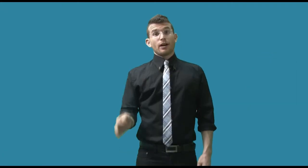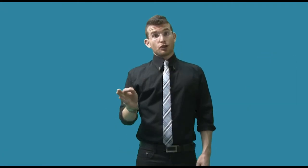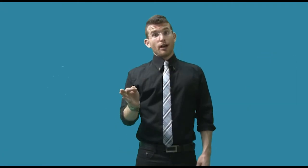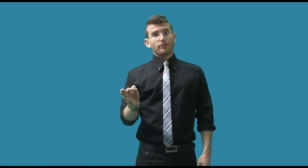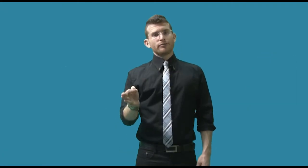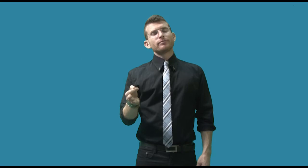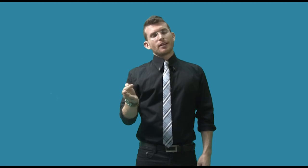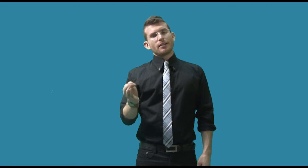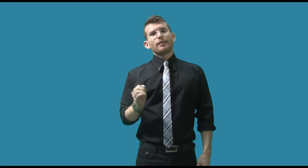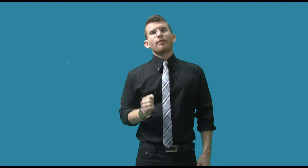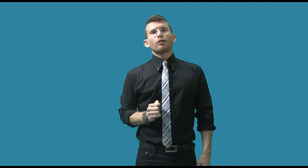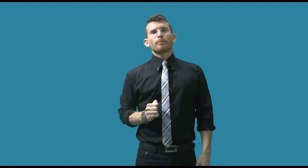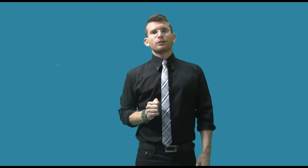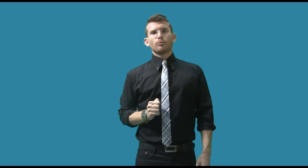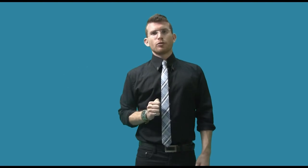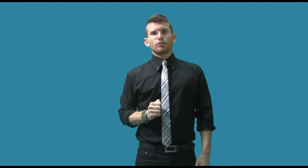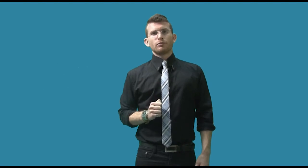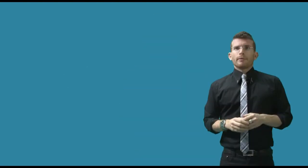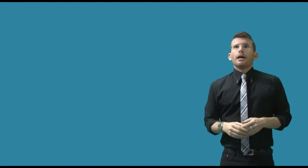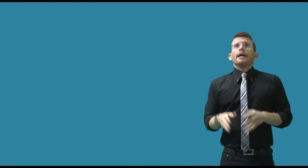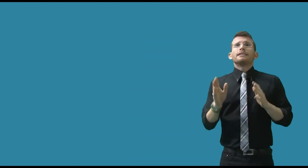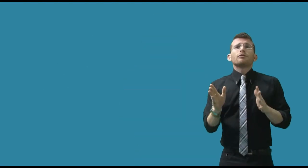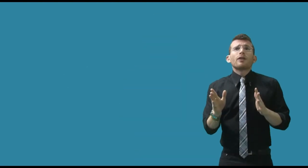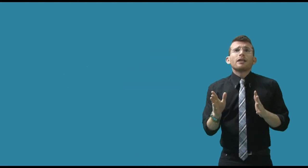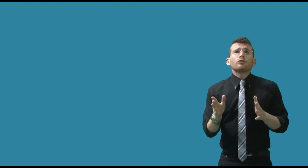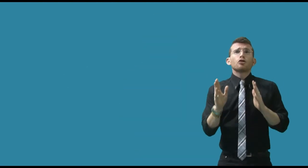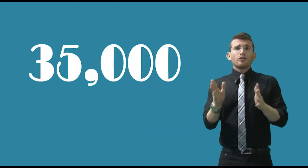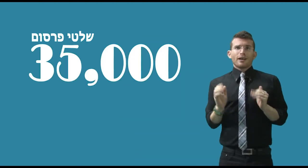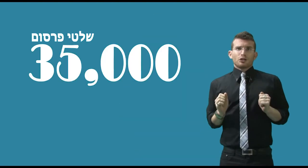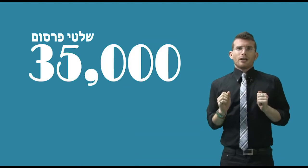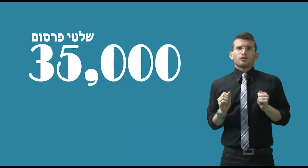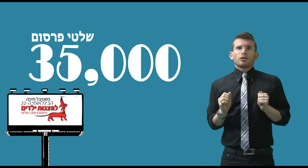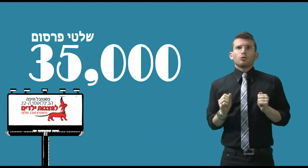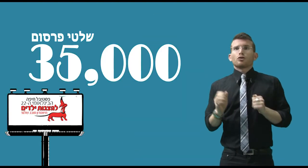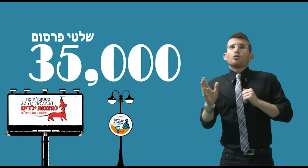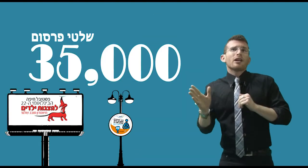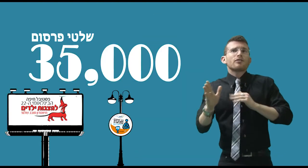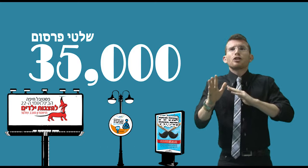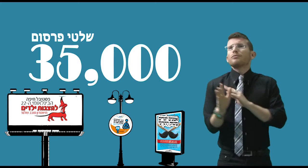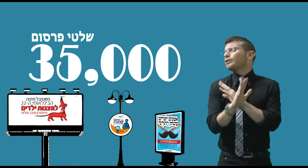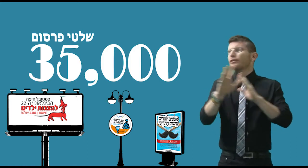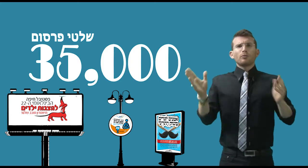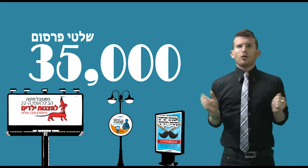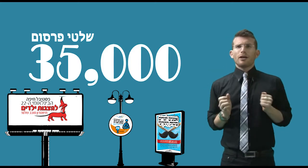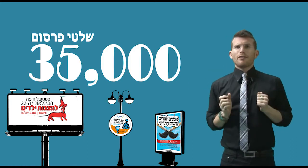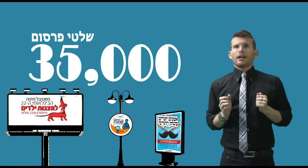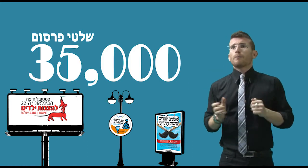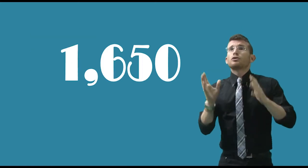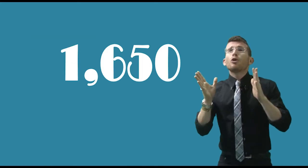ועכשיו נעבור לפרסומות. הצבנו והחלפנו 35 אלף שיטי חודסות, עיגולדים ושלוטים שנפרסו בכל רחביה, פרסמו